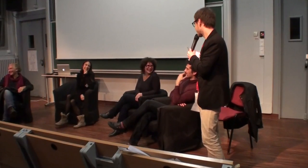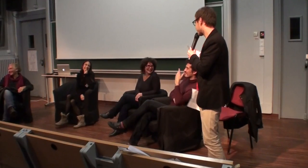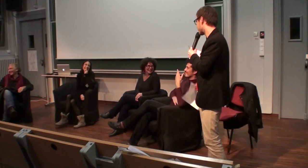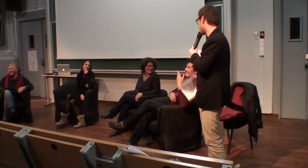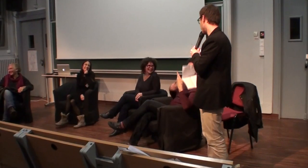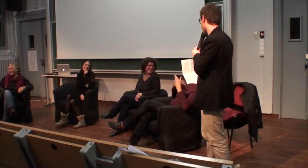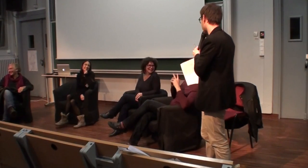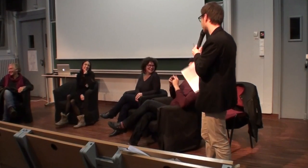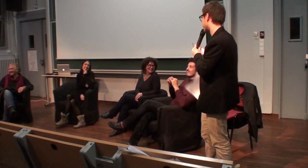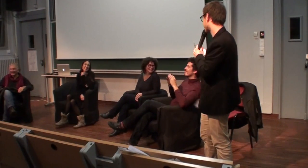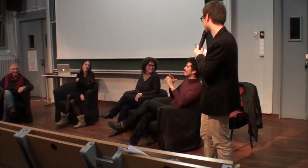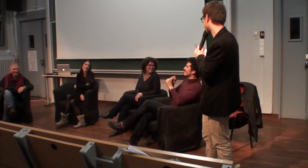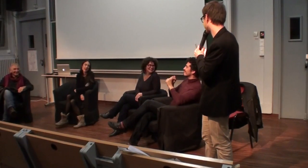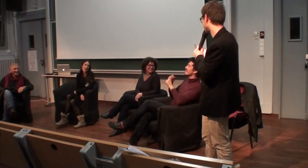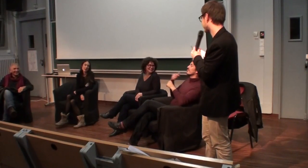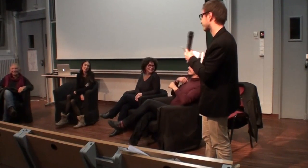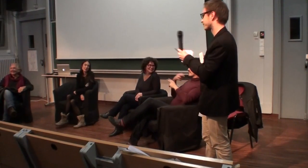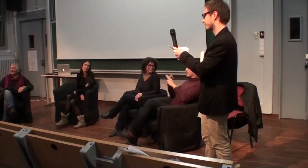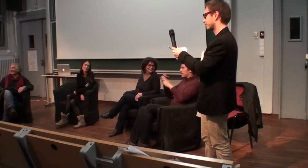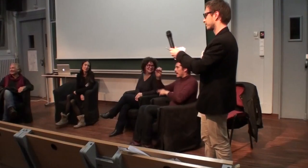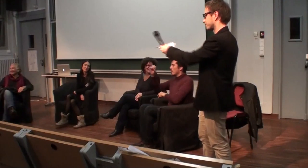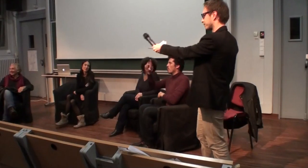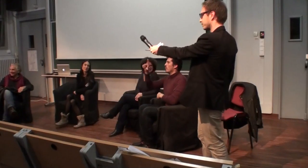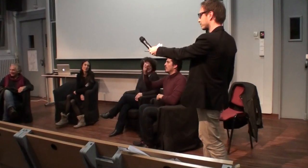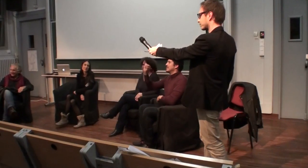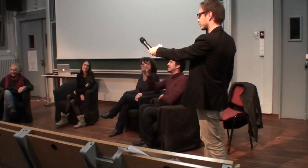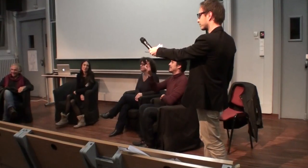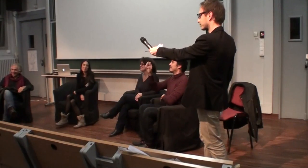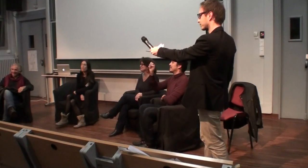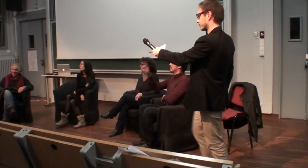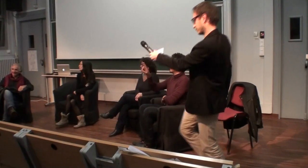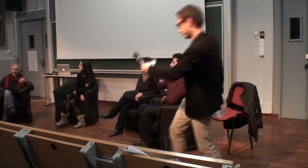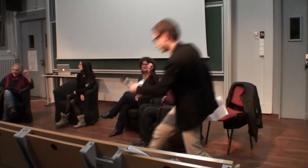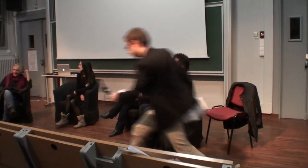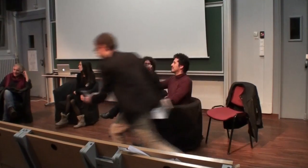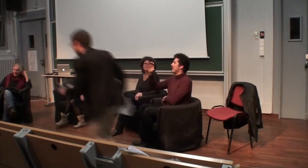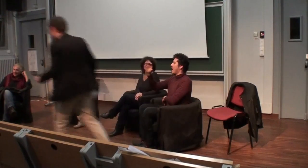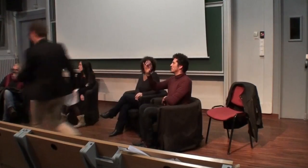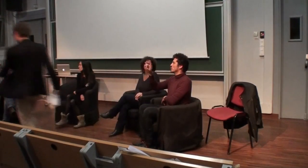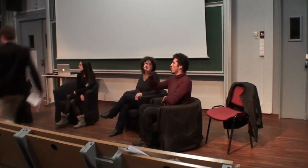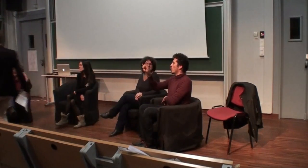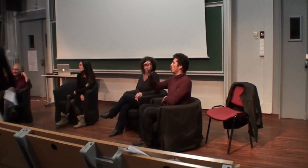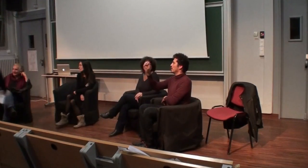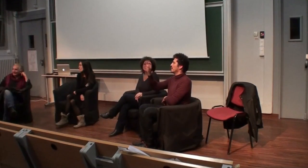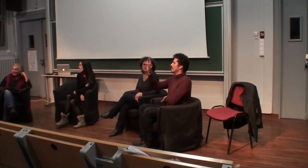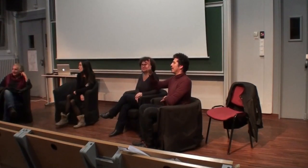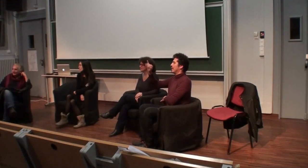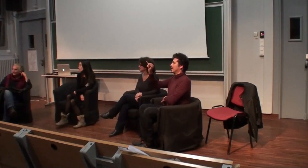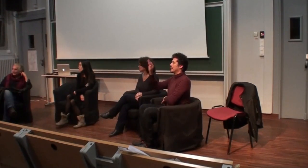Si vous pouvez me présenter. Je m'appelle Olivier Cheprit, donc